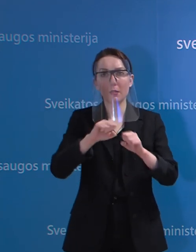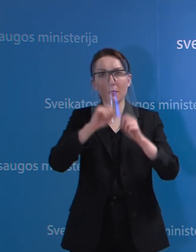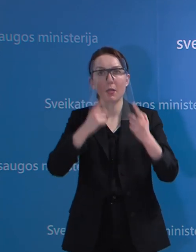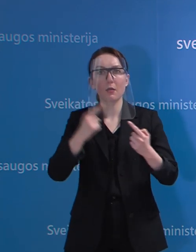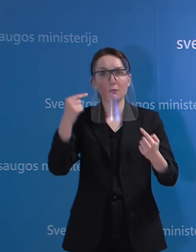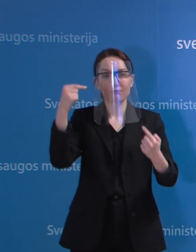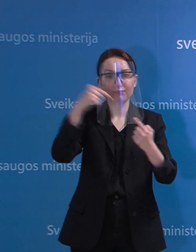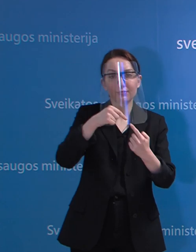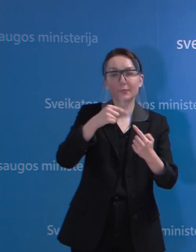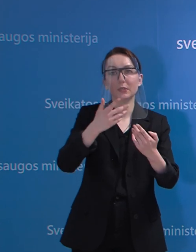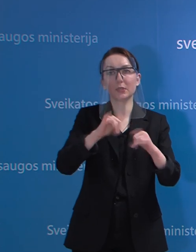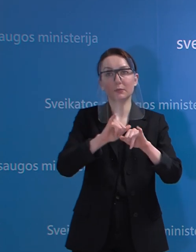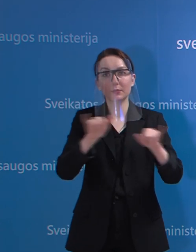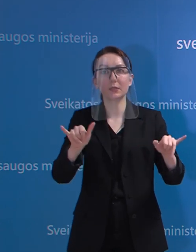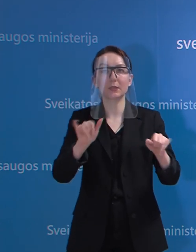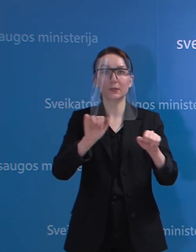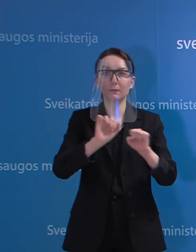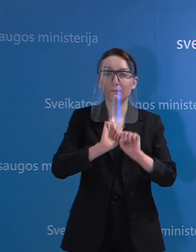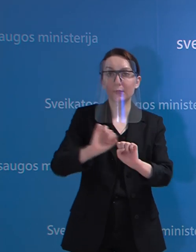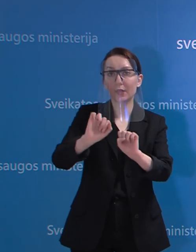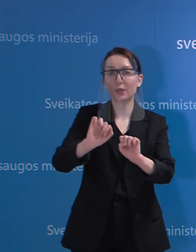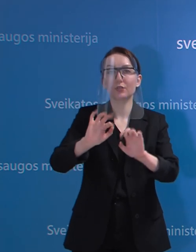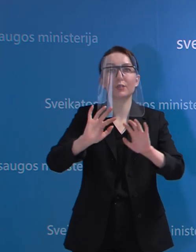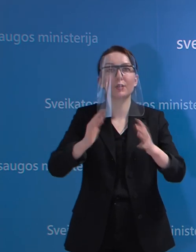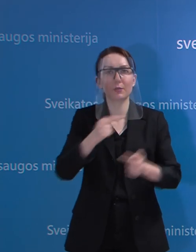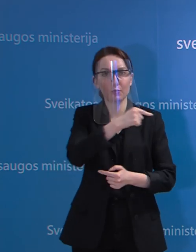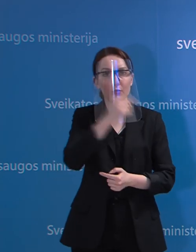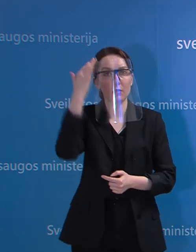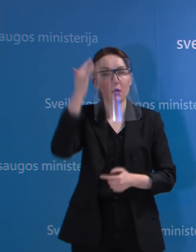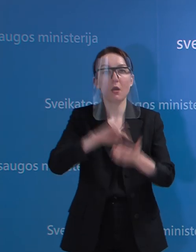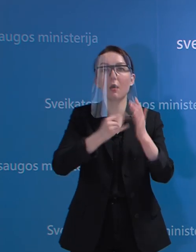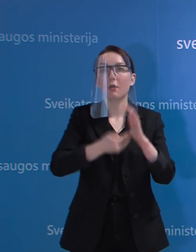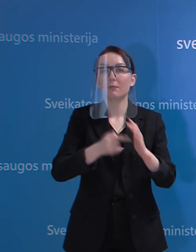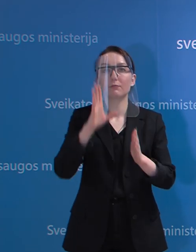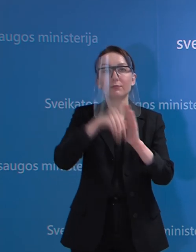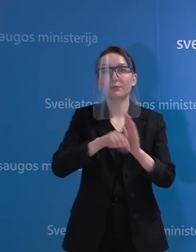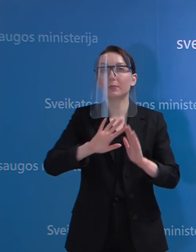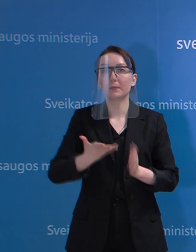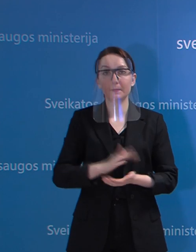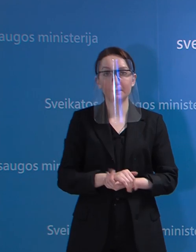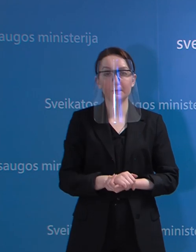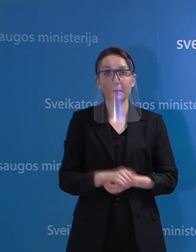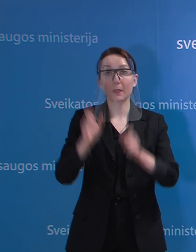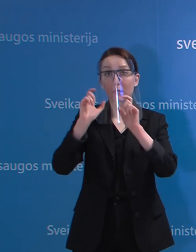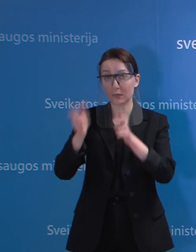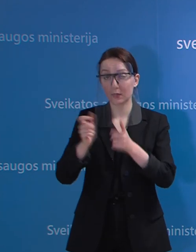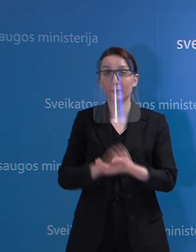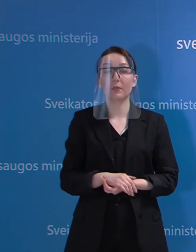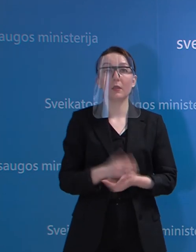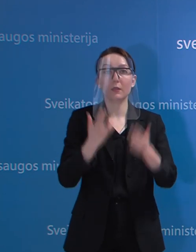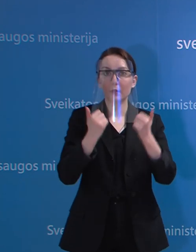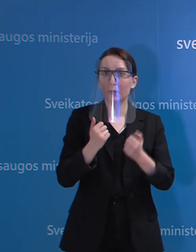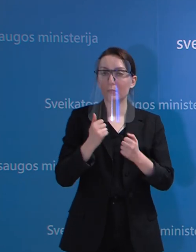plitimui sustabdyti. Kokius artimiausius veiksmus esate numatę šiai problemai spręsti? Taip, iš tiesų